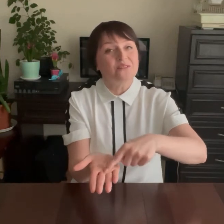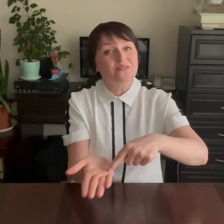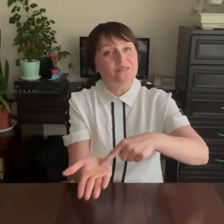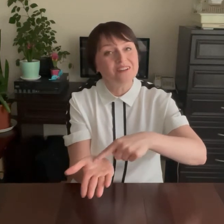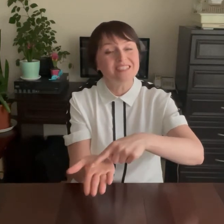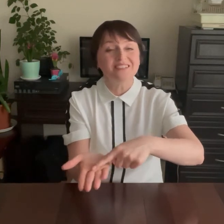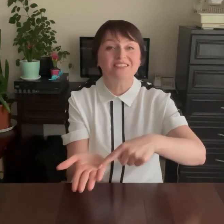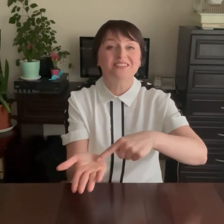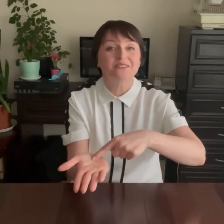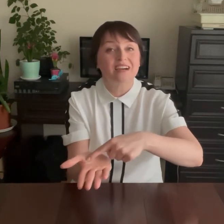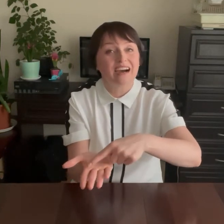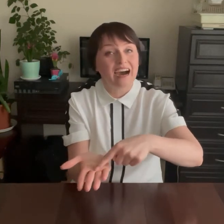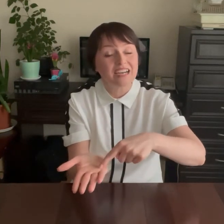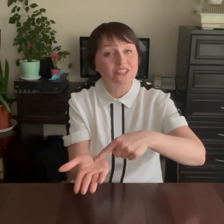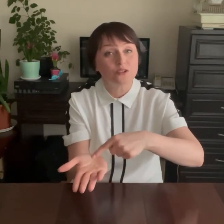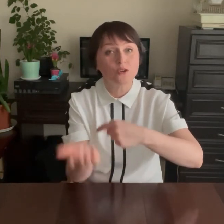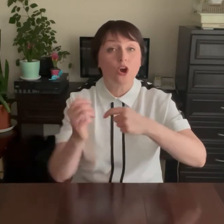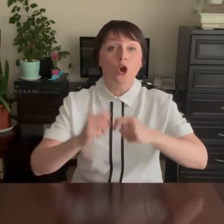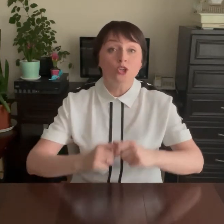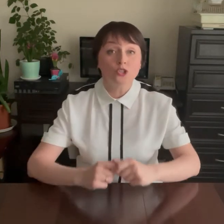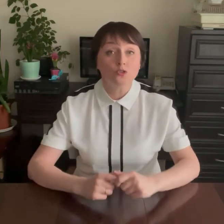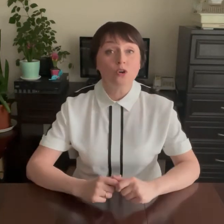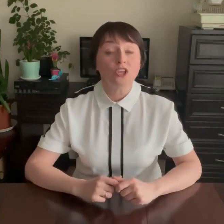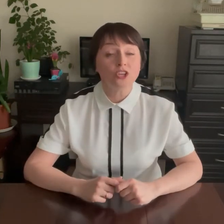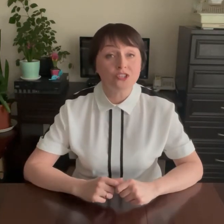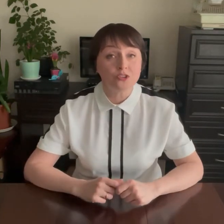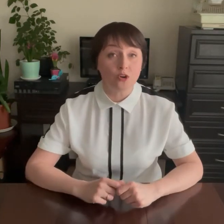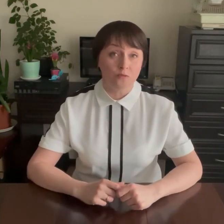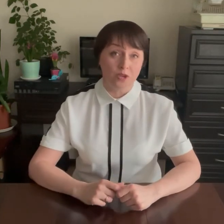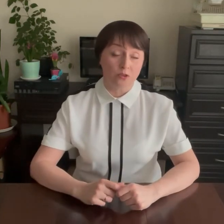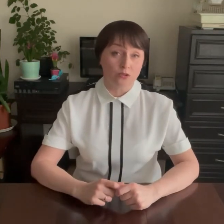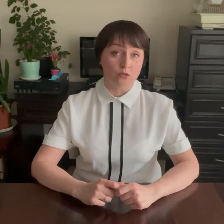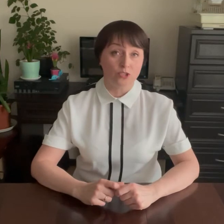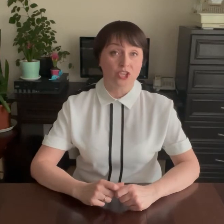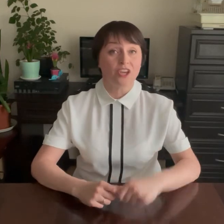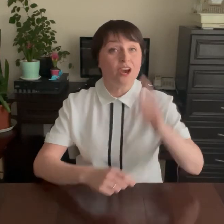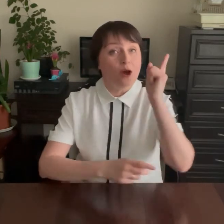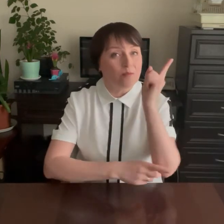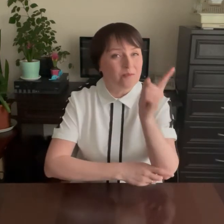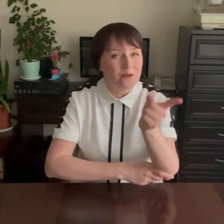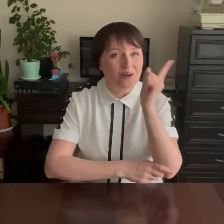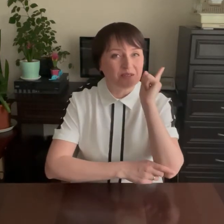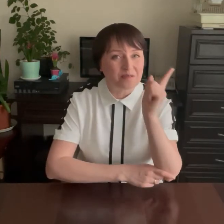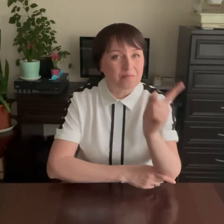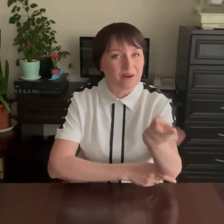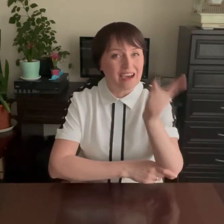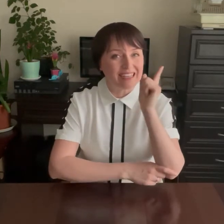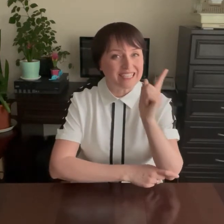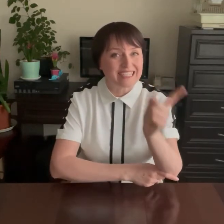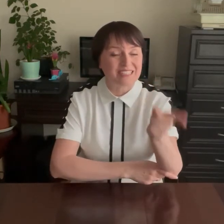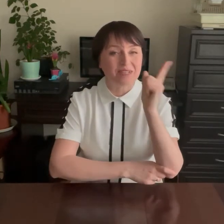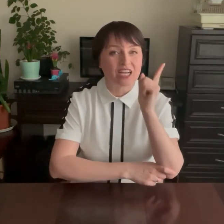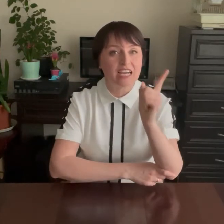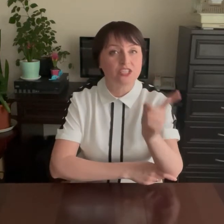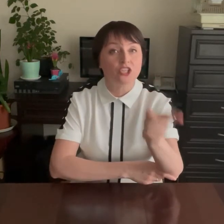вкусную кашку! Что ещё умеют ручки? Могут пальчиком грозить!